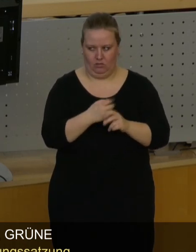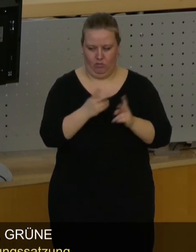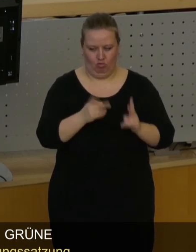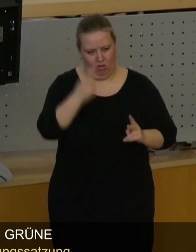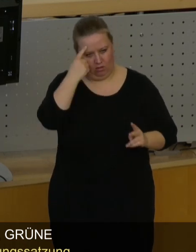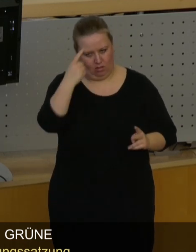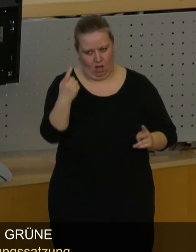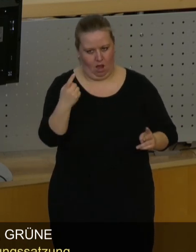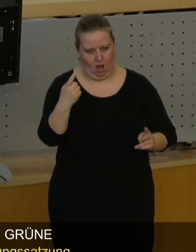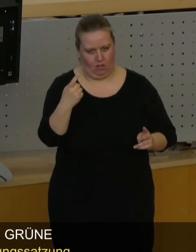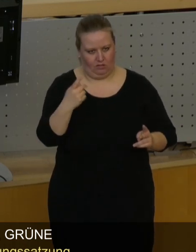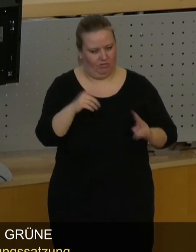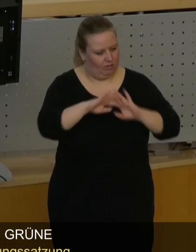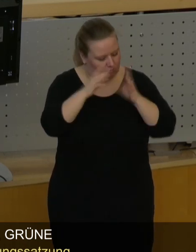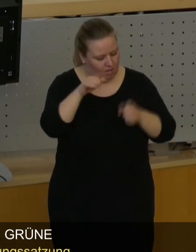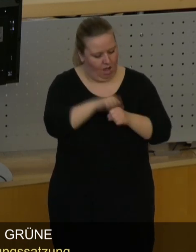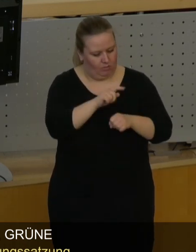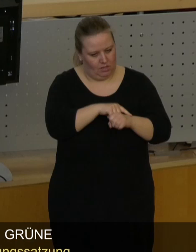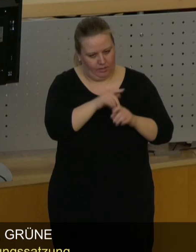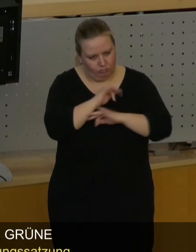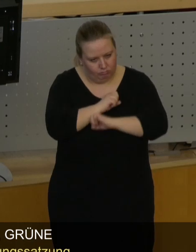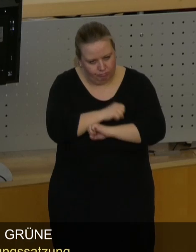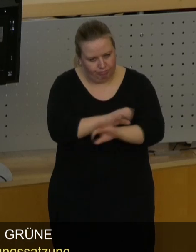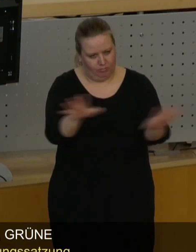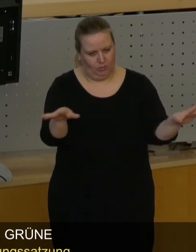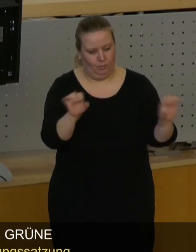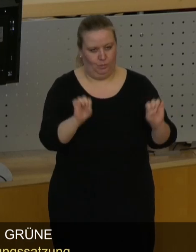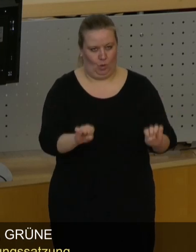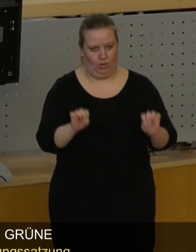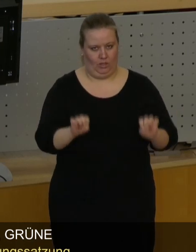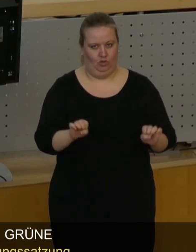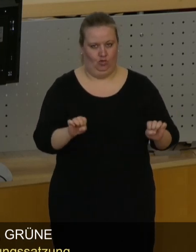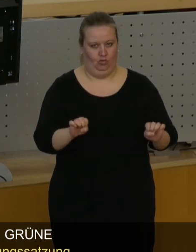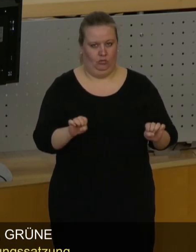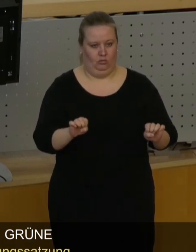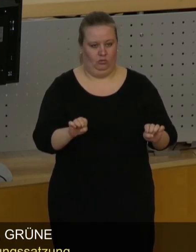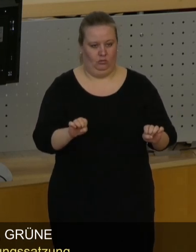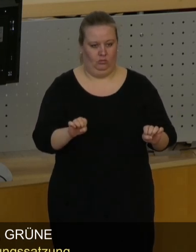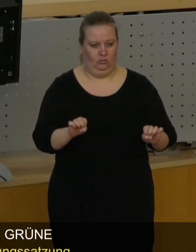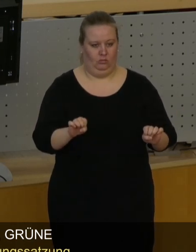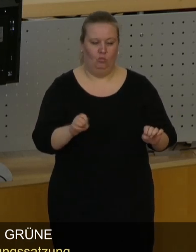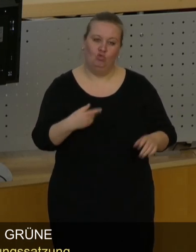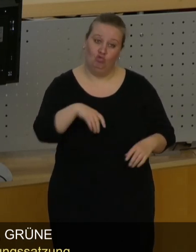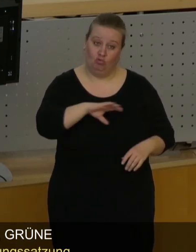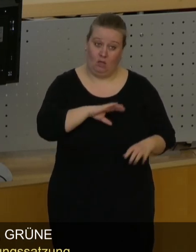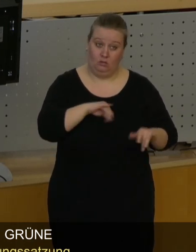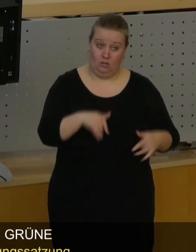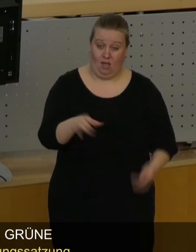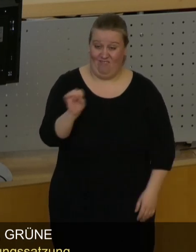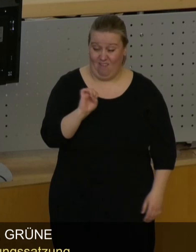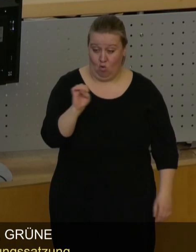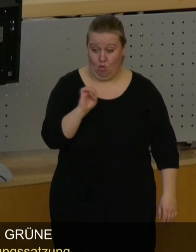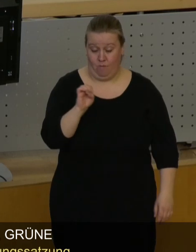in die gesamte Amtszeit zu strahlen. Sie hätte diese Chance gehabt, weil,